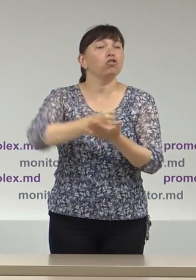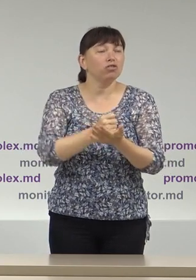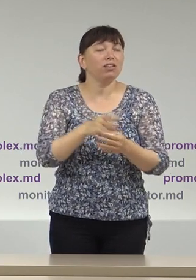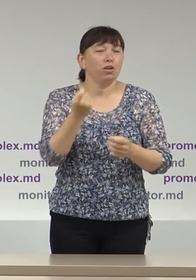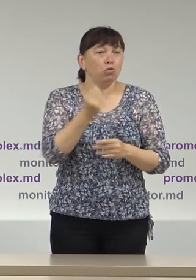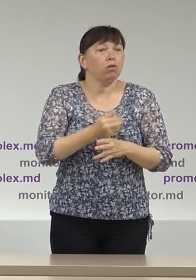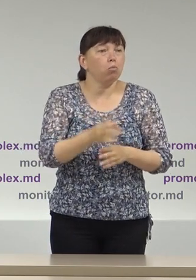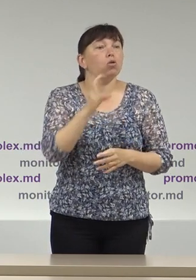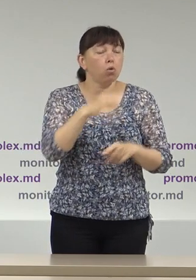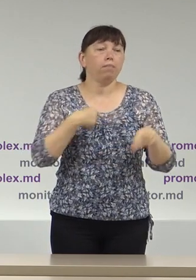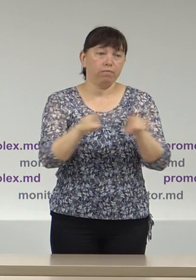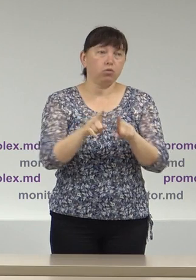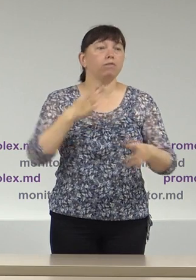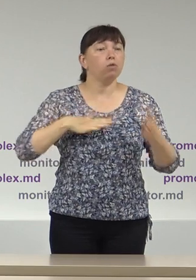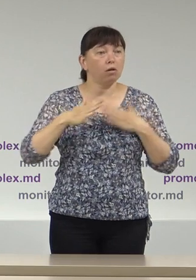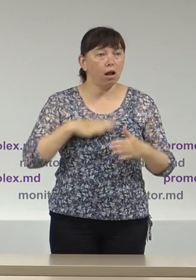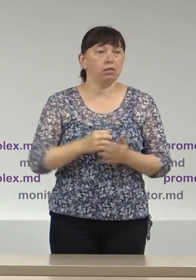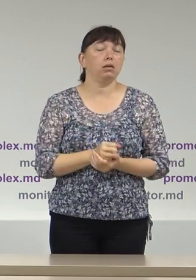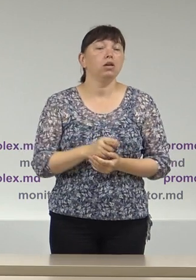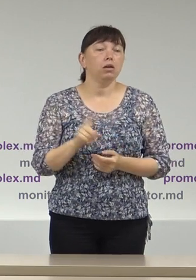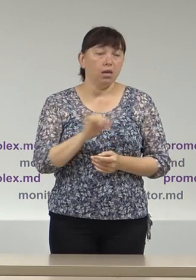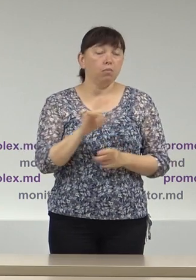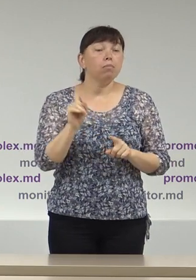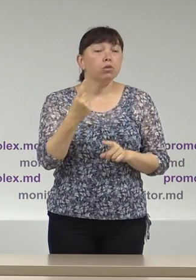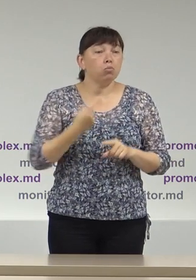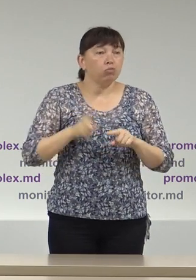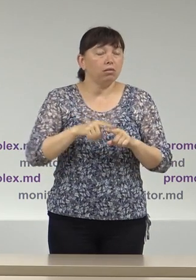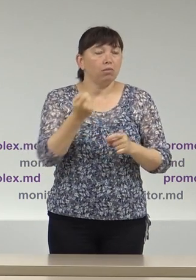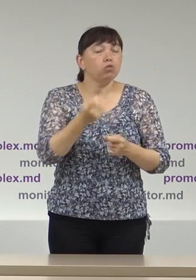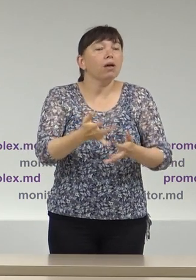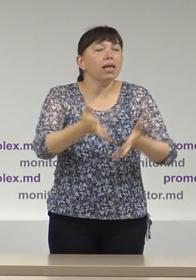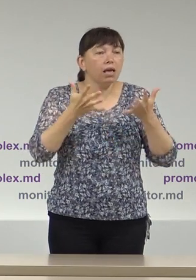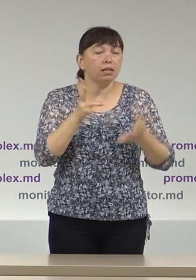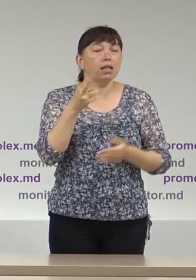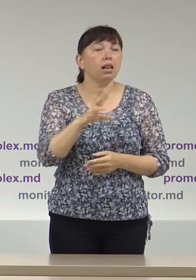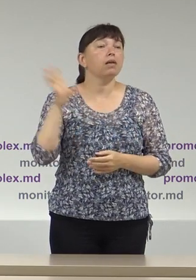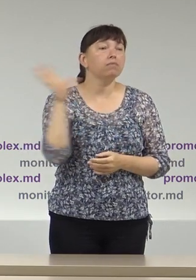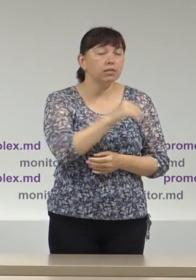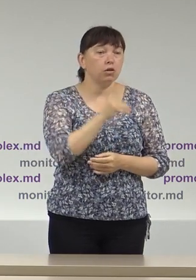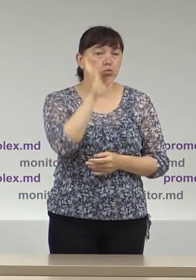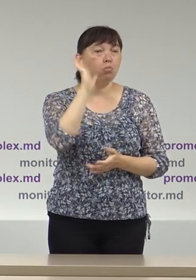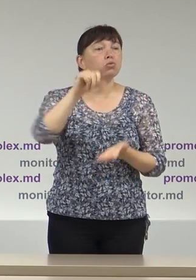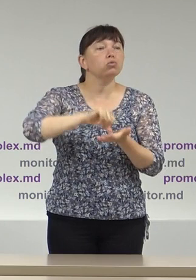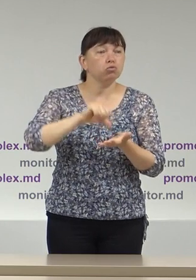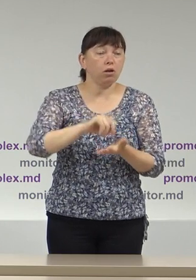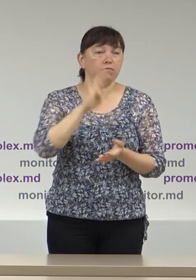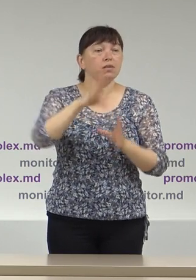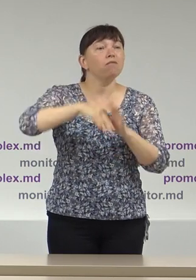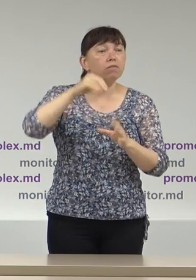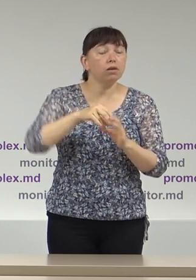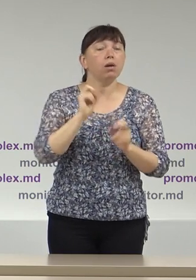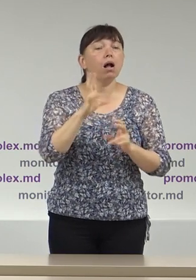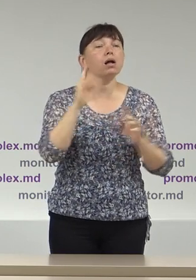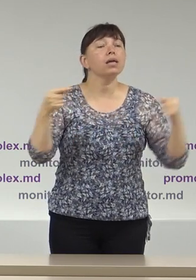decizie, într-un câtea vine să aducă mai multă claritate pentru toți actorii implicați în procesul electoral, cum anume urmează să se